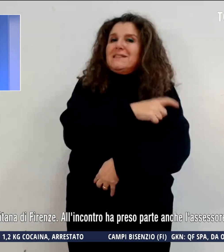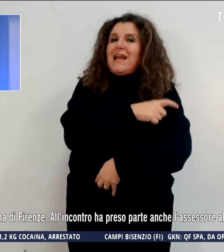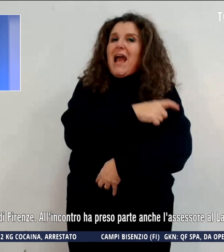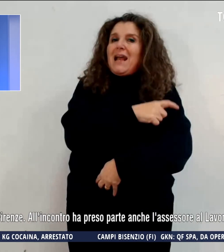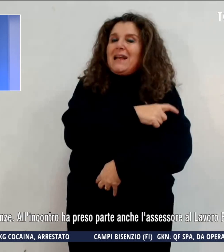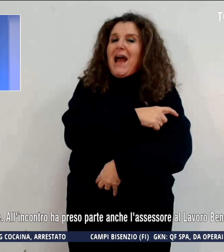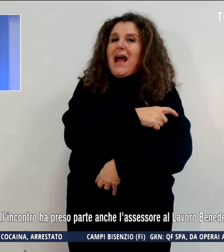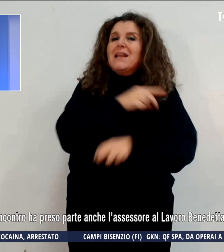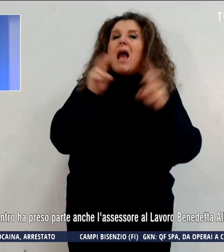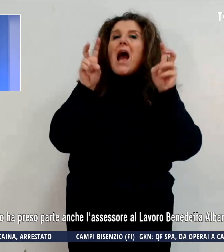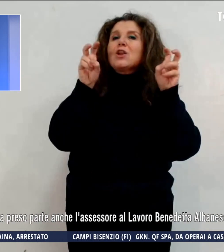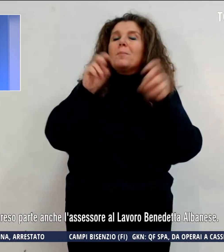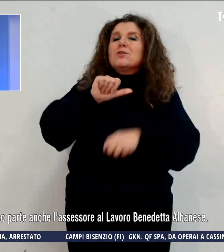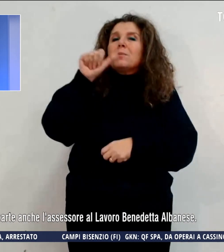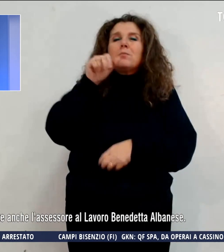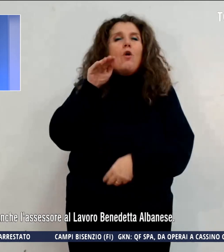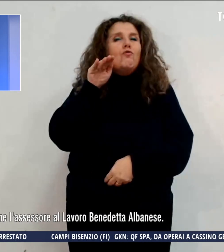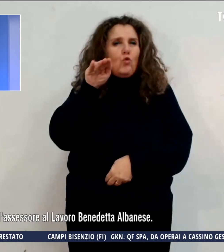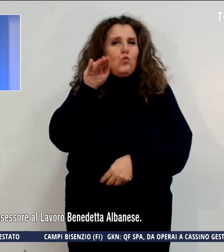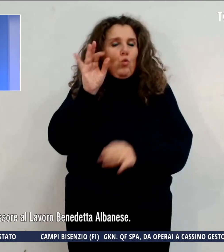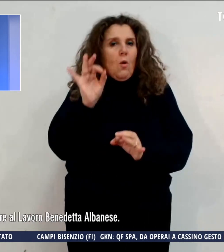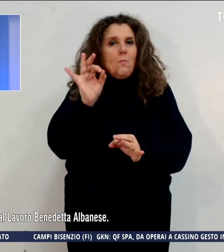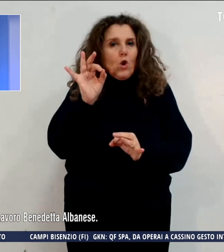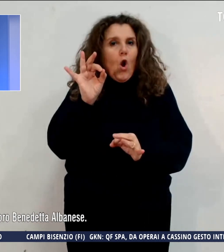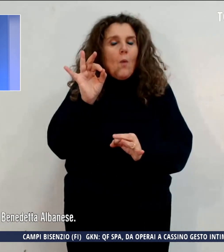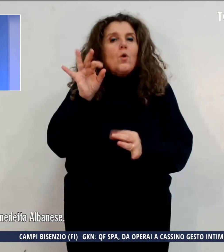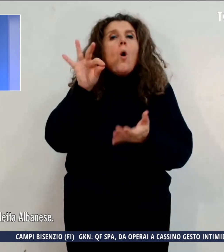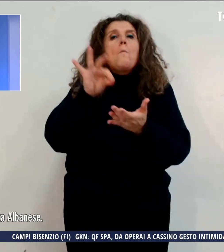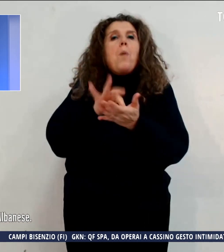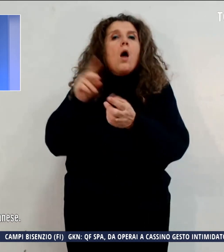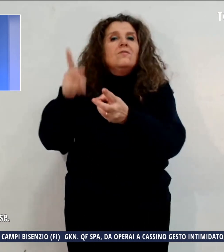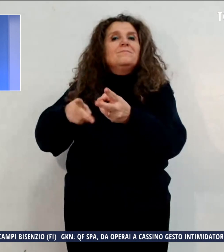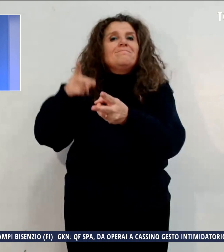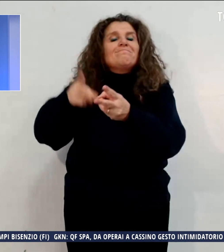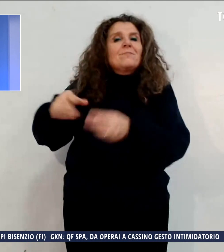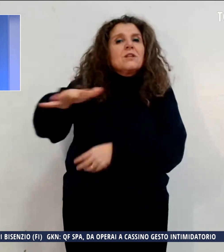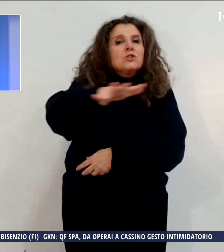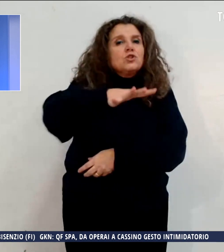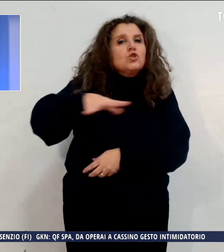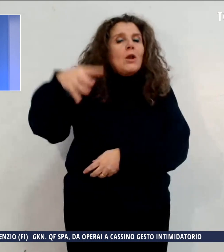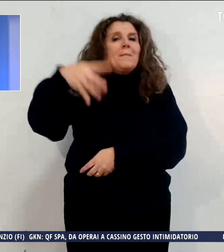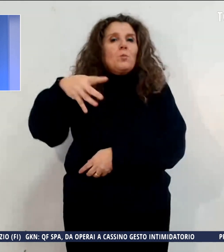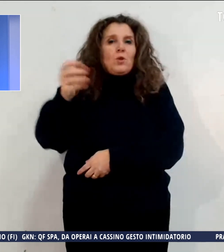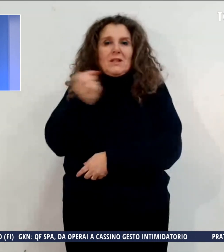principale il futuro del polo ferroviario dell'area metropolitana fiorentina.